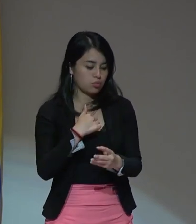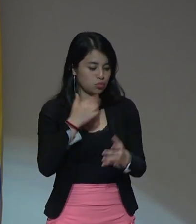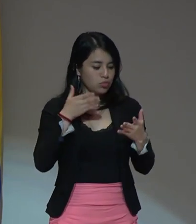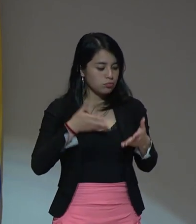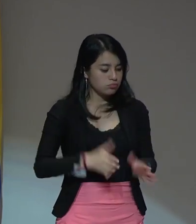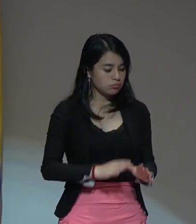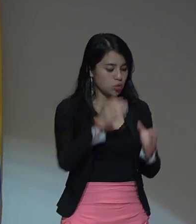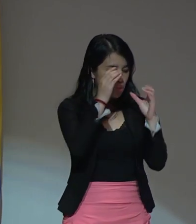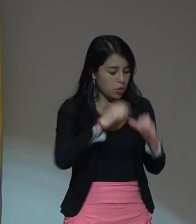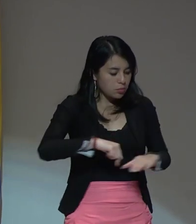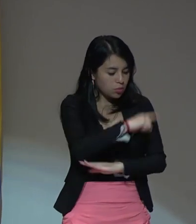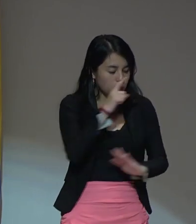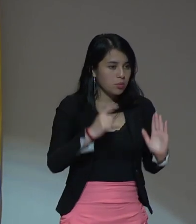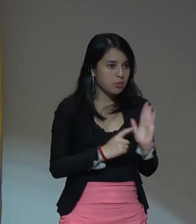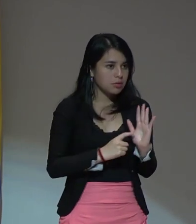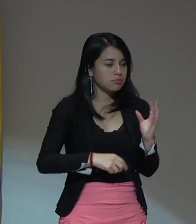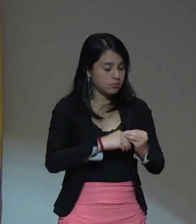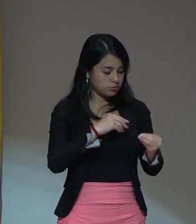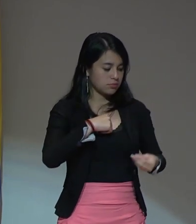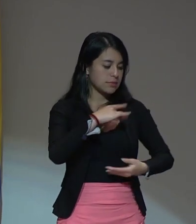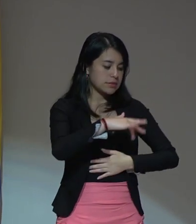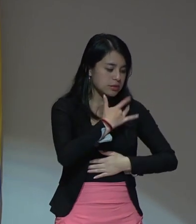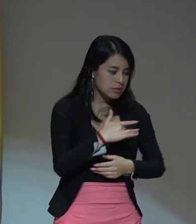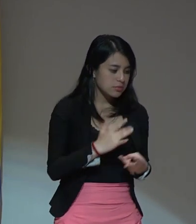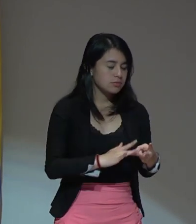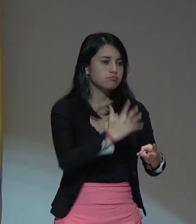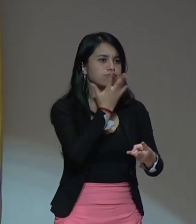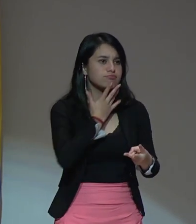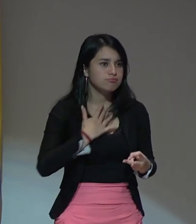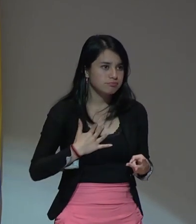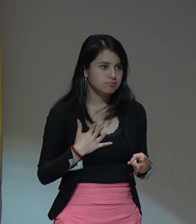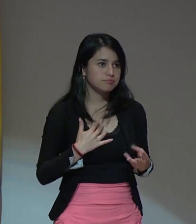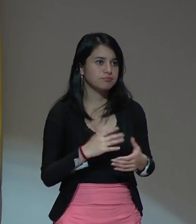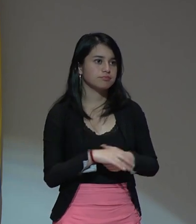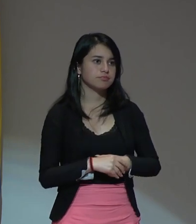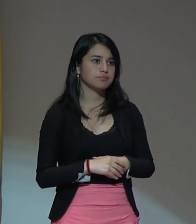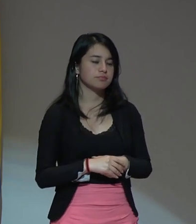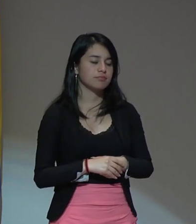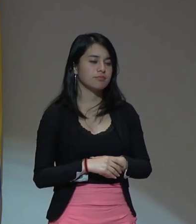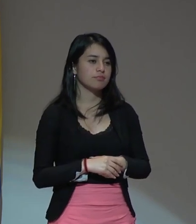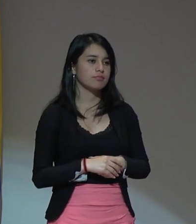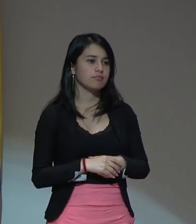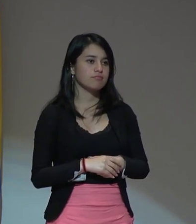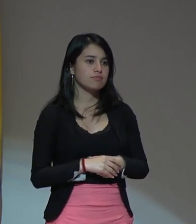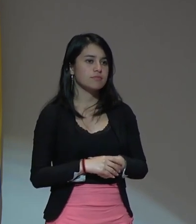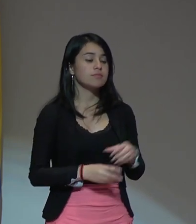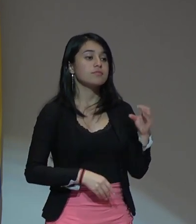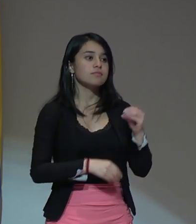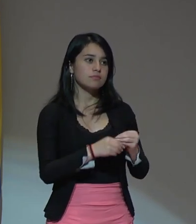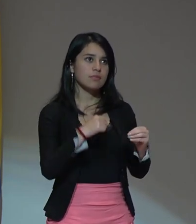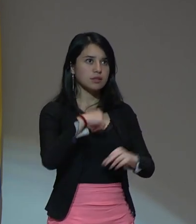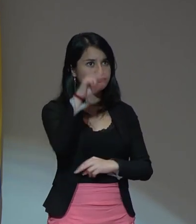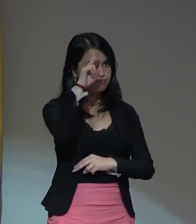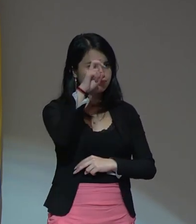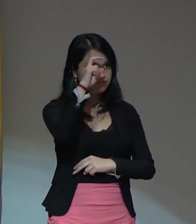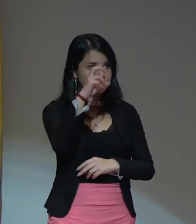cuerpo entero sentimientos y pasión y también raciocinio.